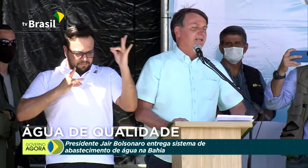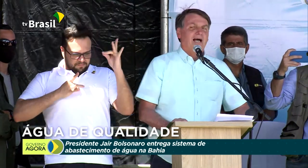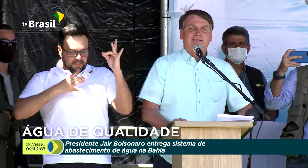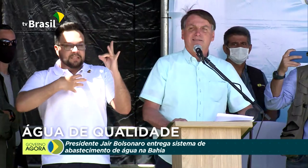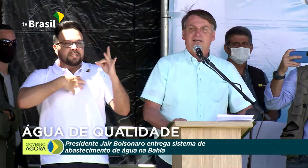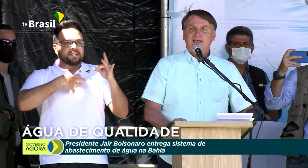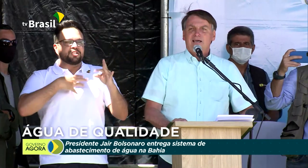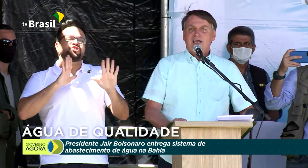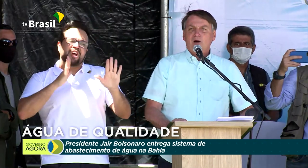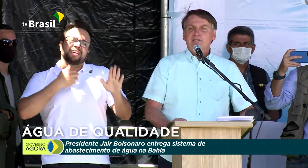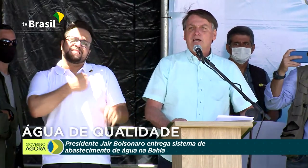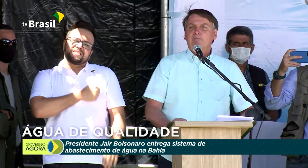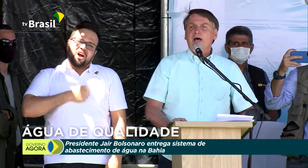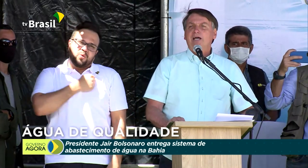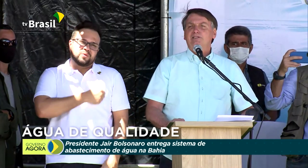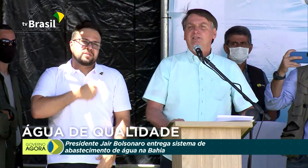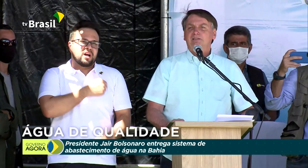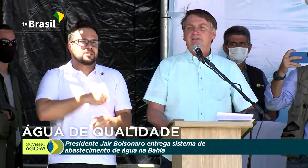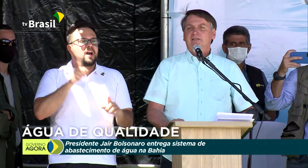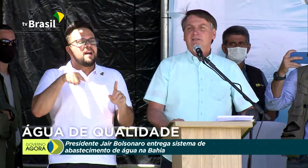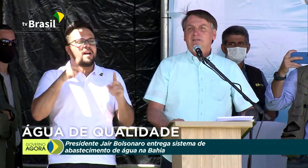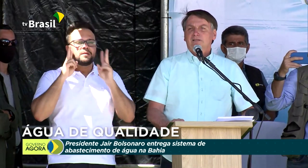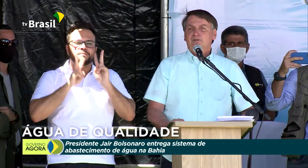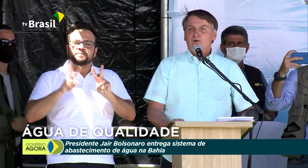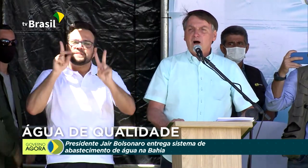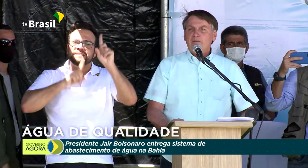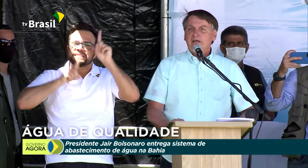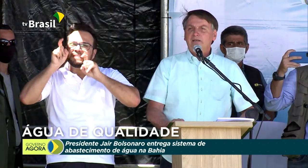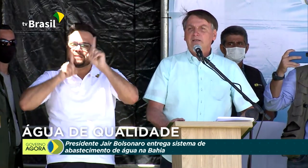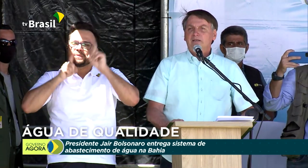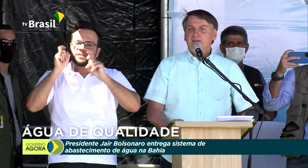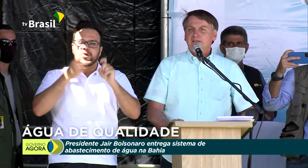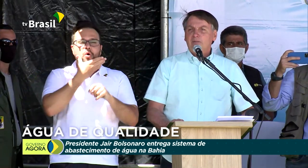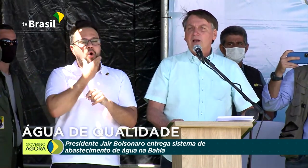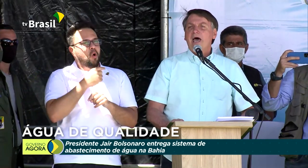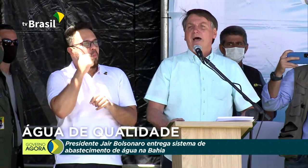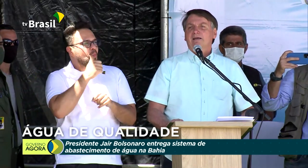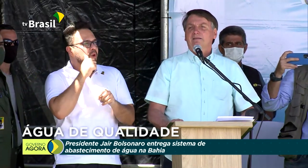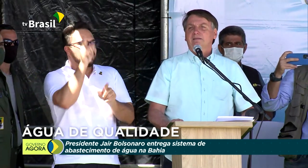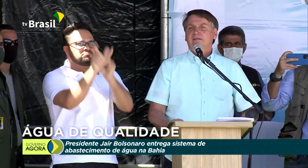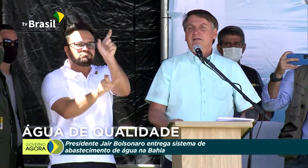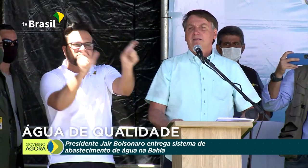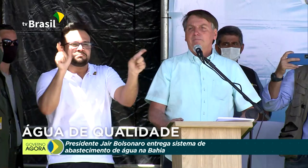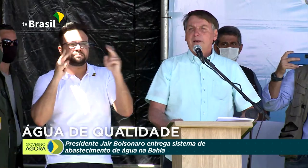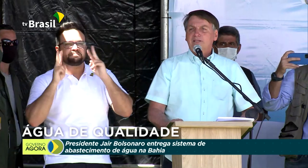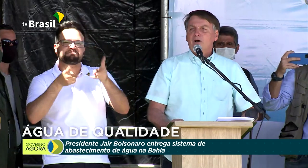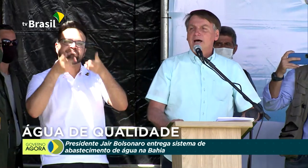estou com saudades. É o semblante do homem e da mulher,